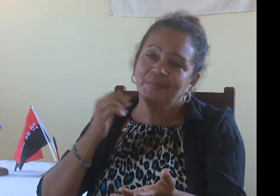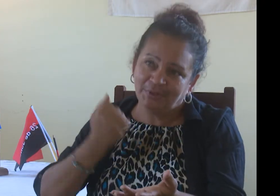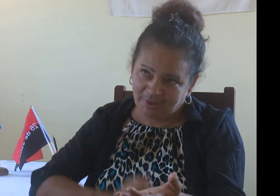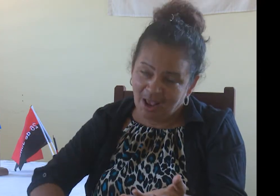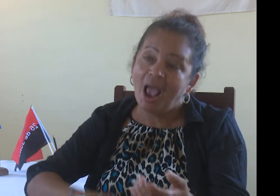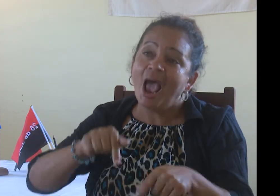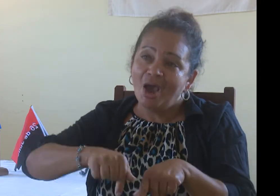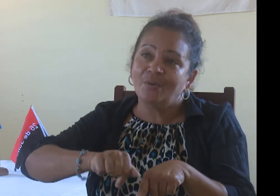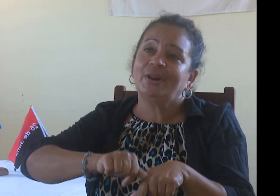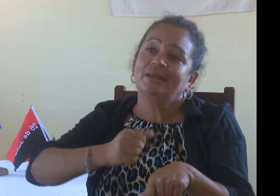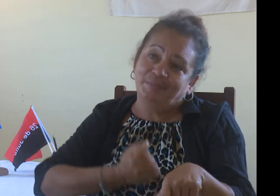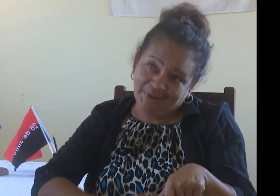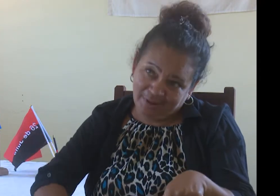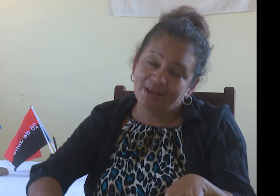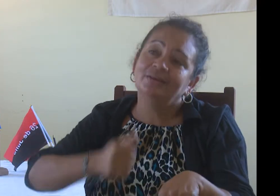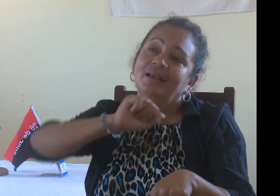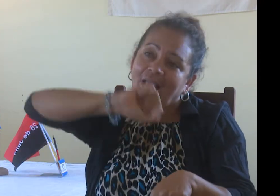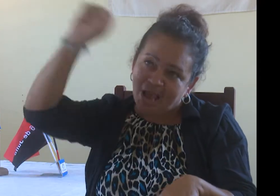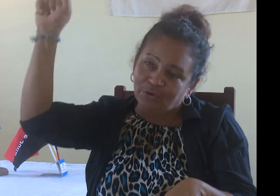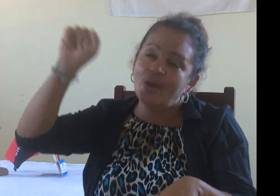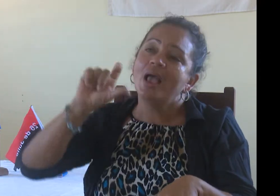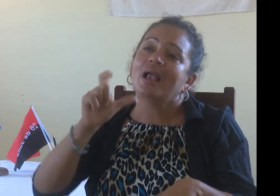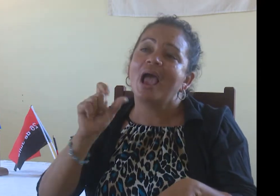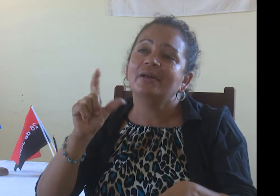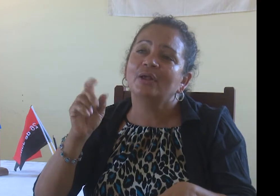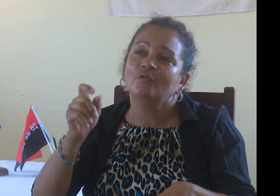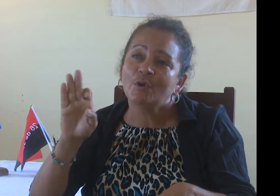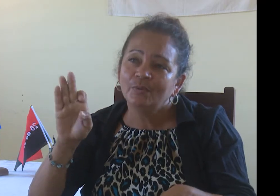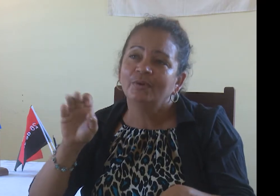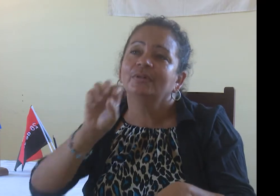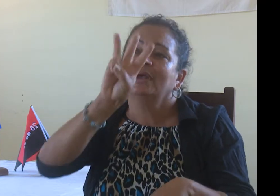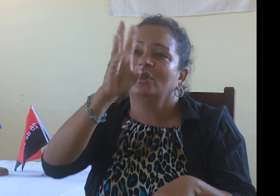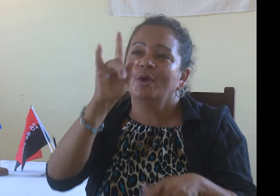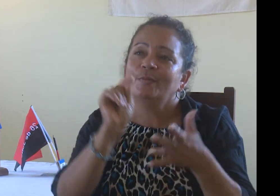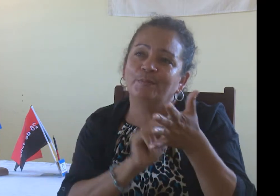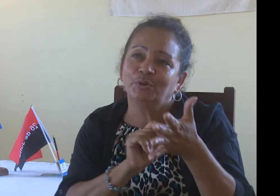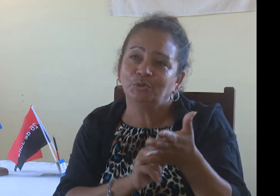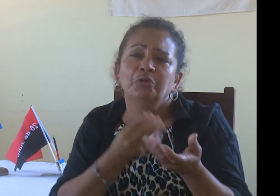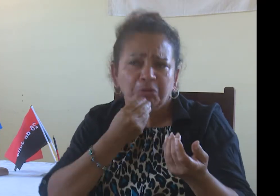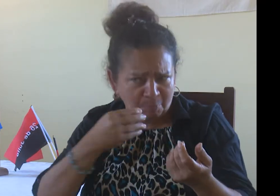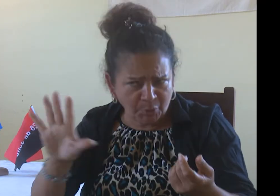fundamentos para la continuidad de estudios de estas personas sordas.